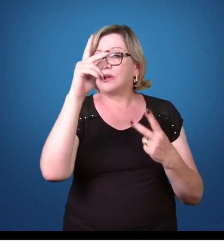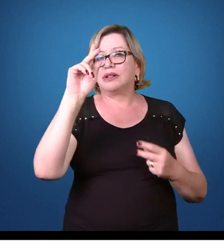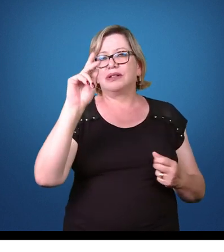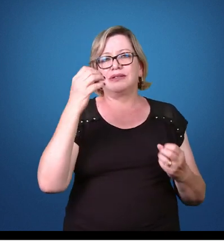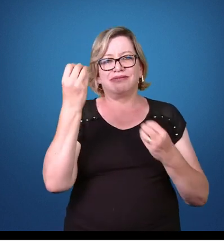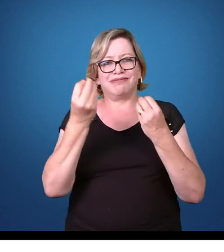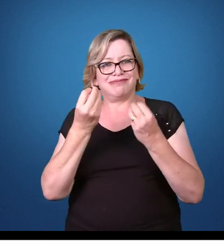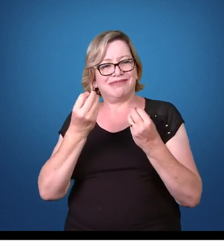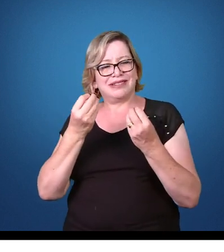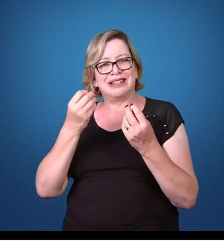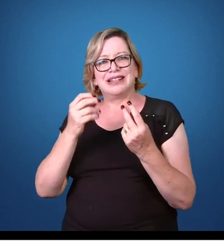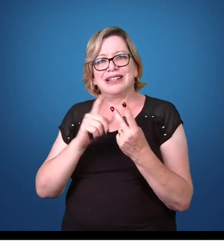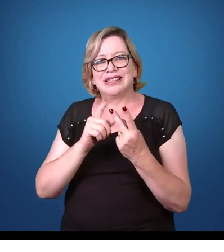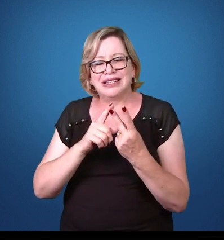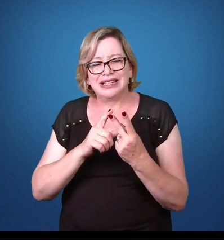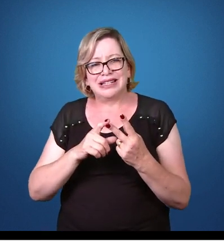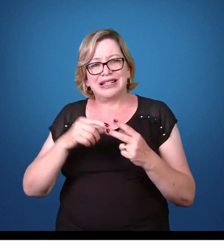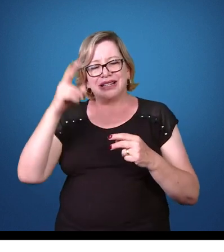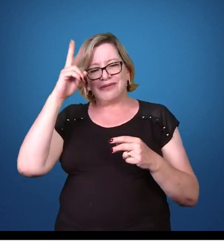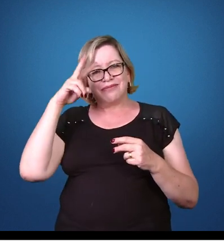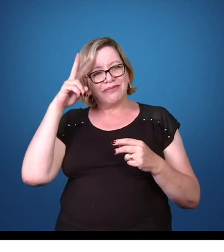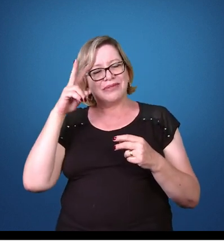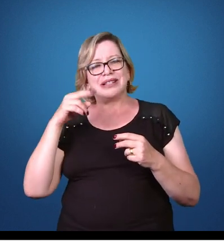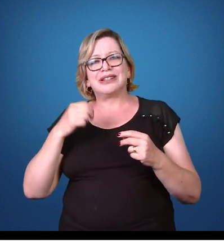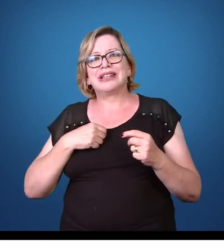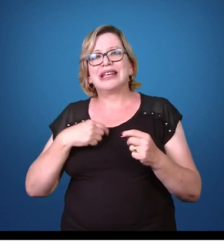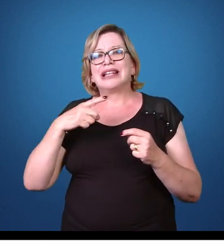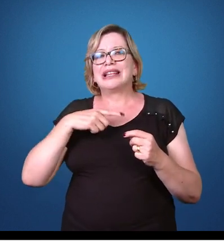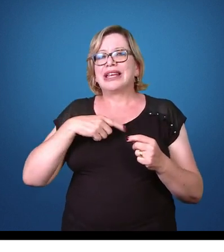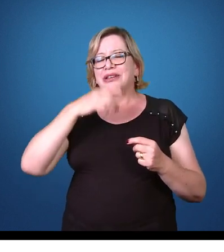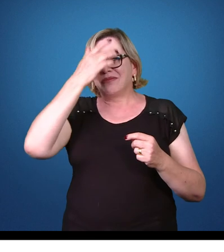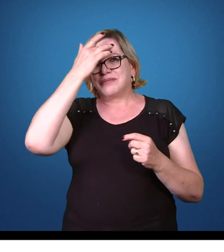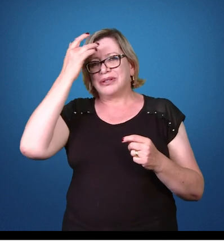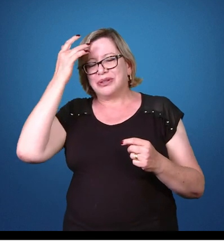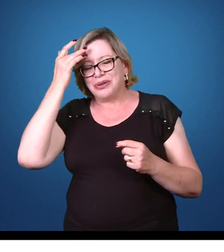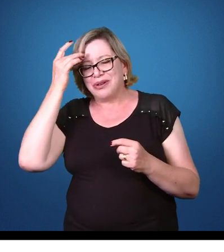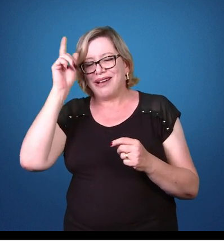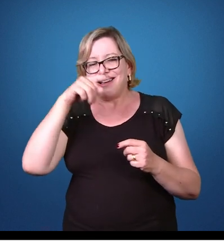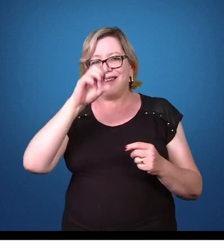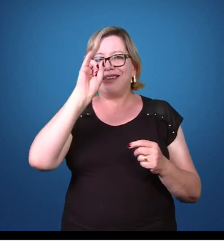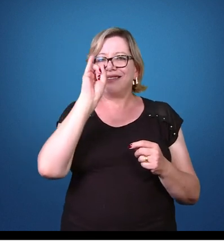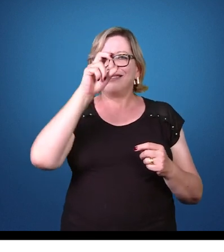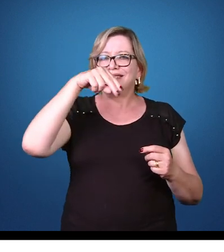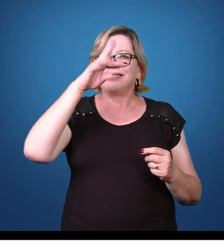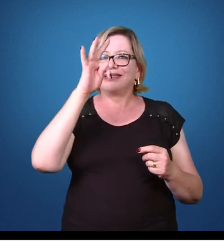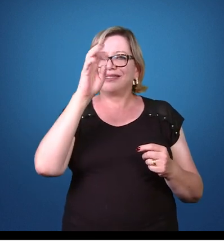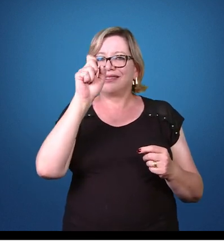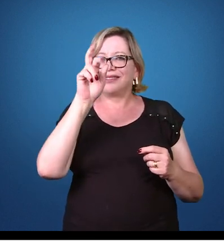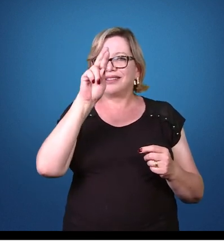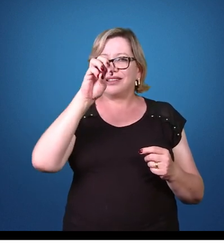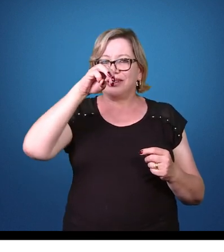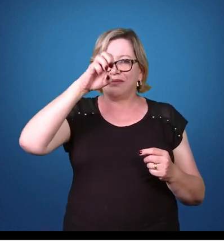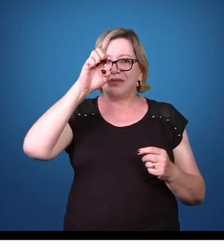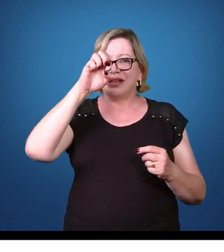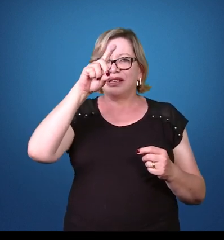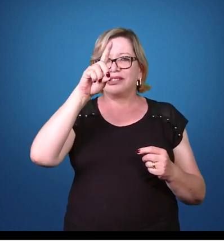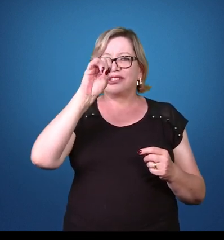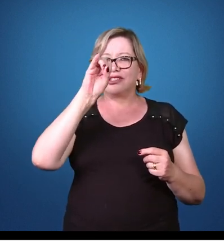definitivo, lembrando que no caso da malária, o intermediário é o homem, o definitivo é o anófiles, o mosquito anófiles.